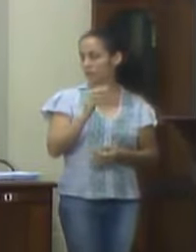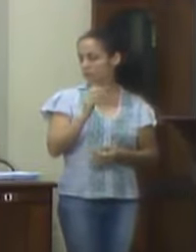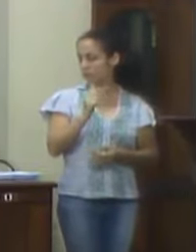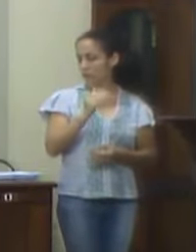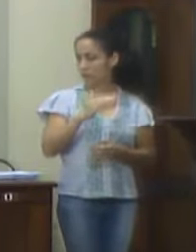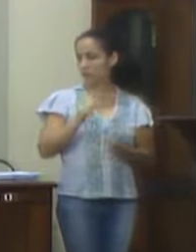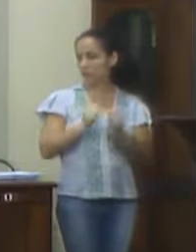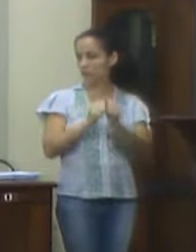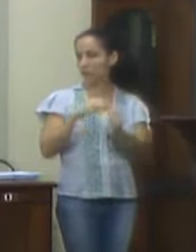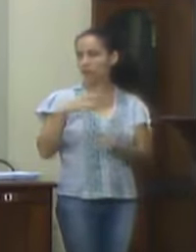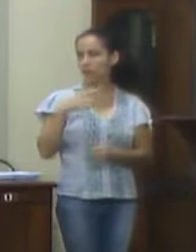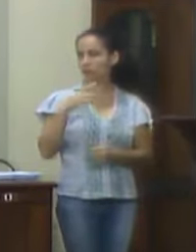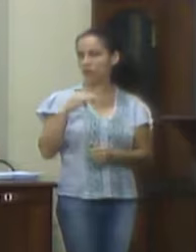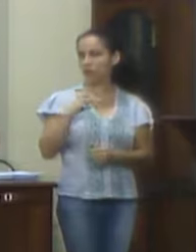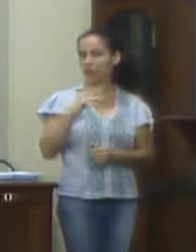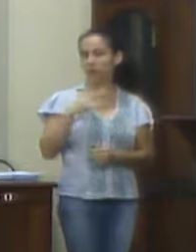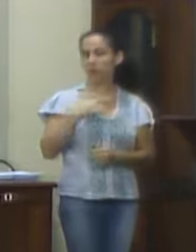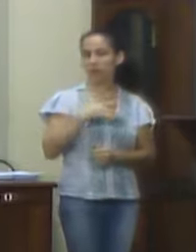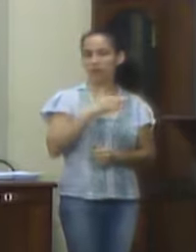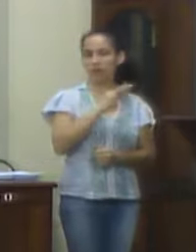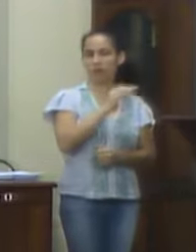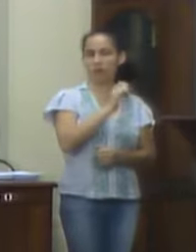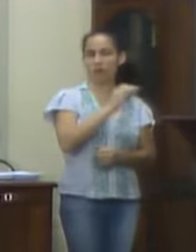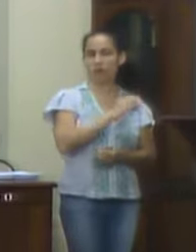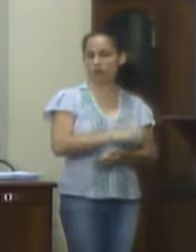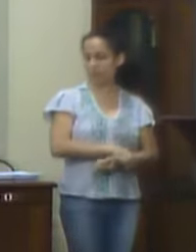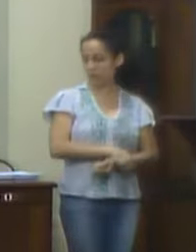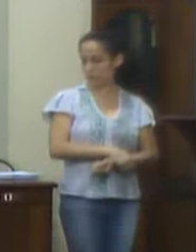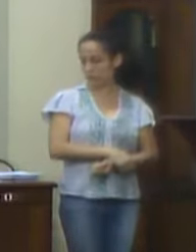vereadores Marquinhos da Saúde e Fábio Antônio Pires Jorge.